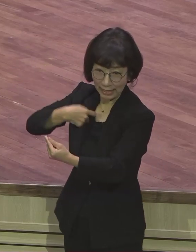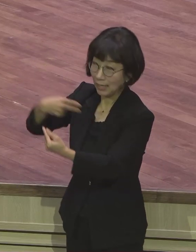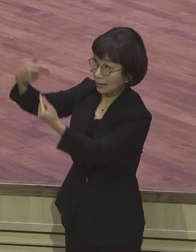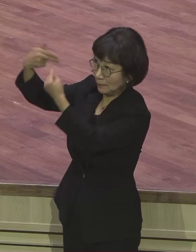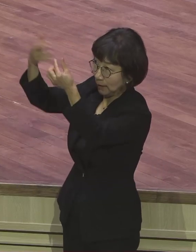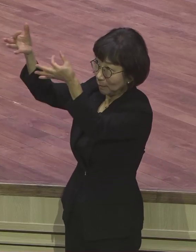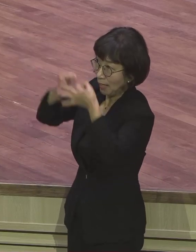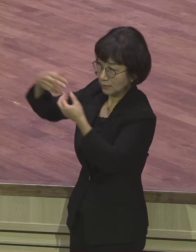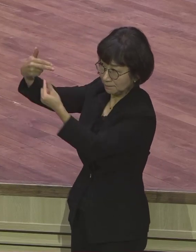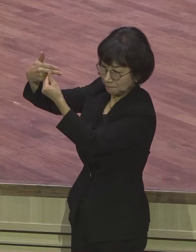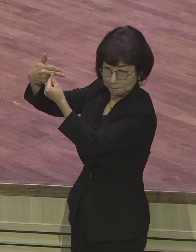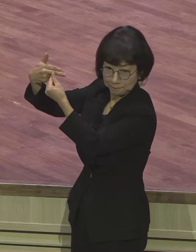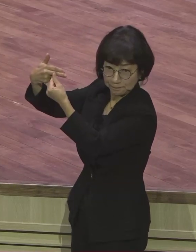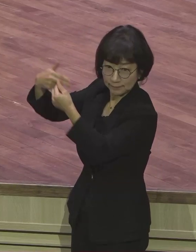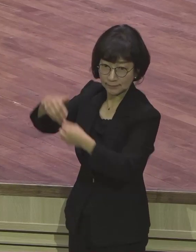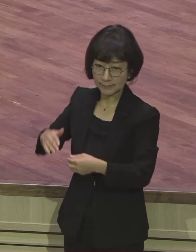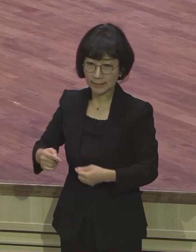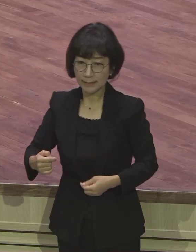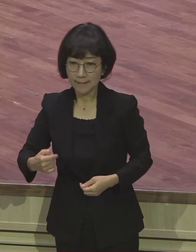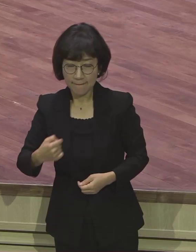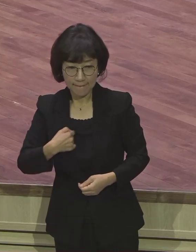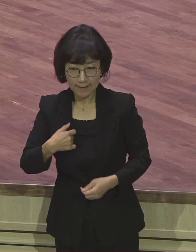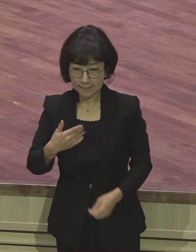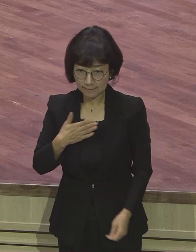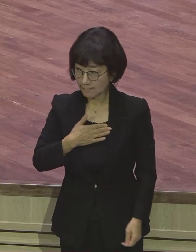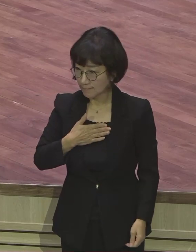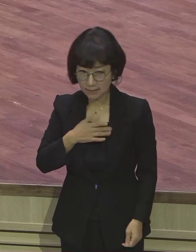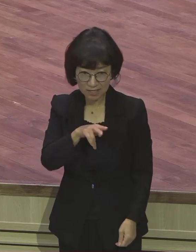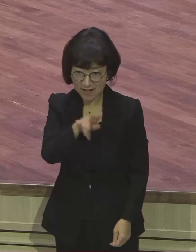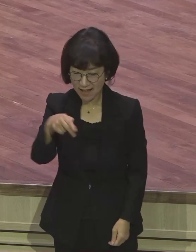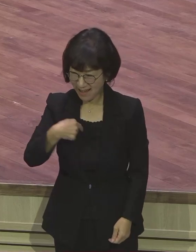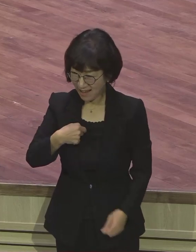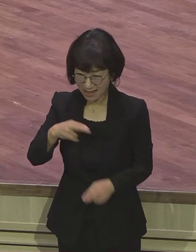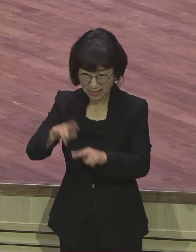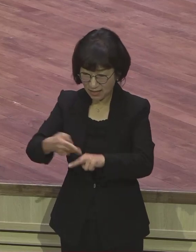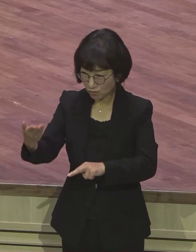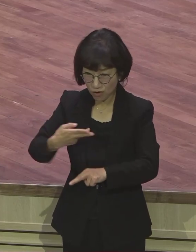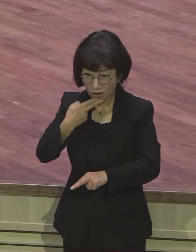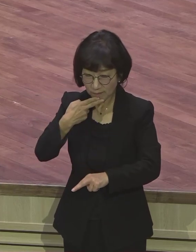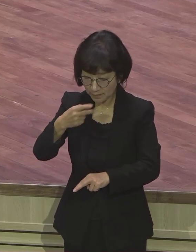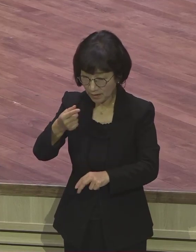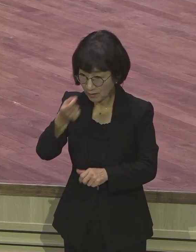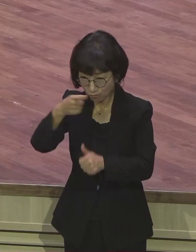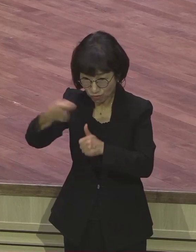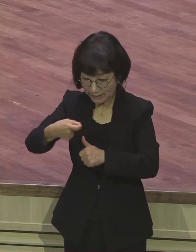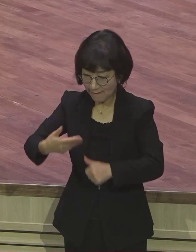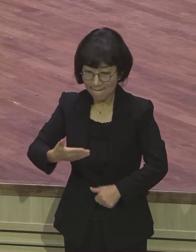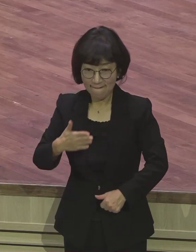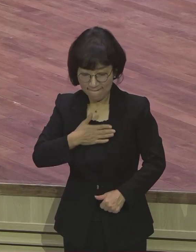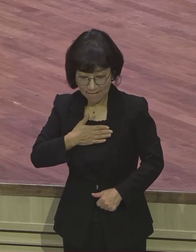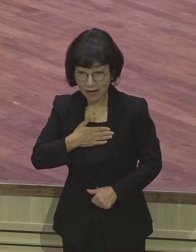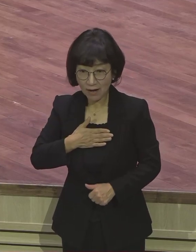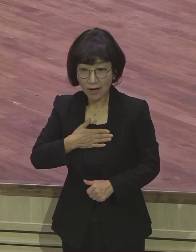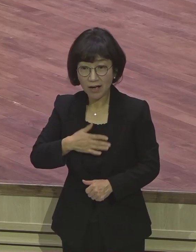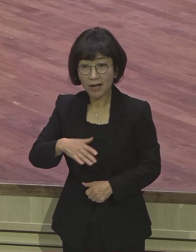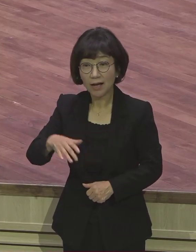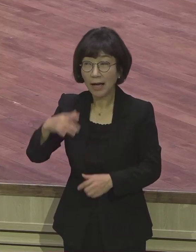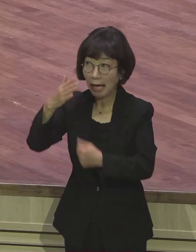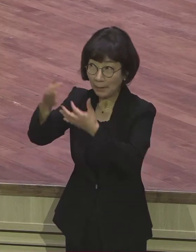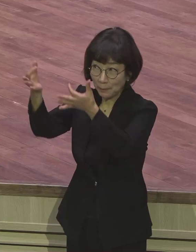내가 자존심 중심으로 교회를 다니는지 정말로 하나님의 나를 위해 복음 중심으로 교회 다니는지 하나님하고 사단이 하고